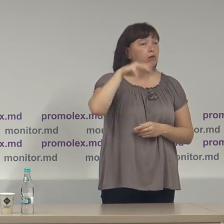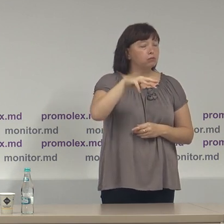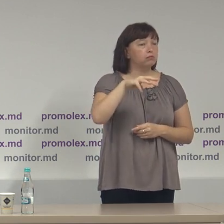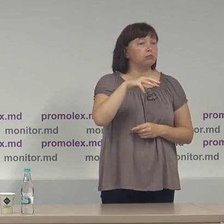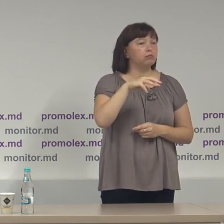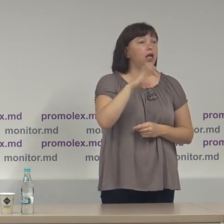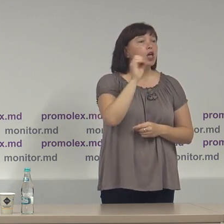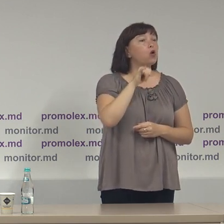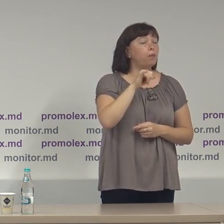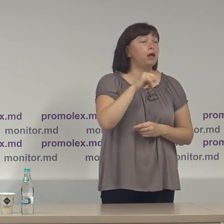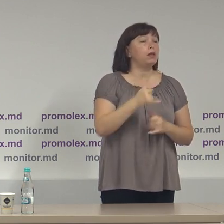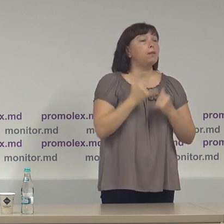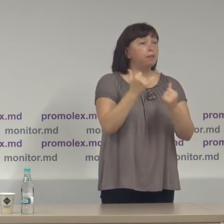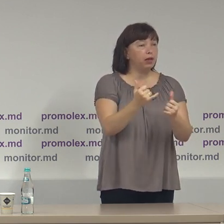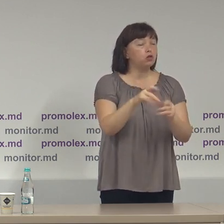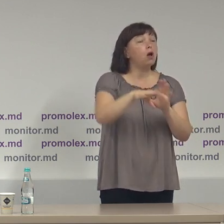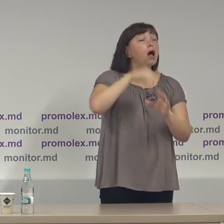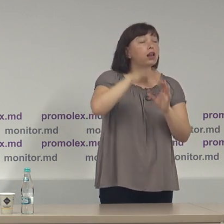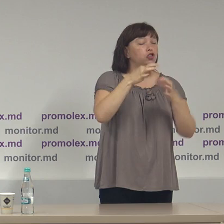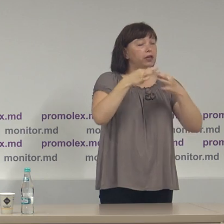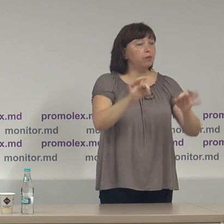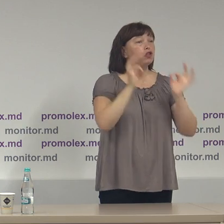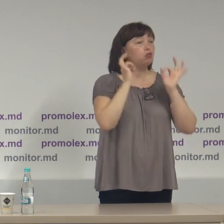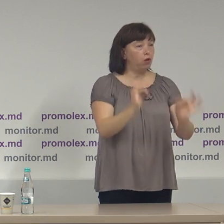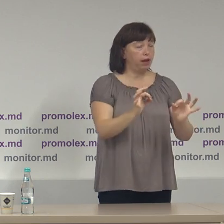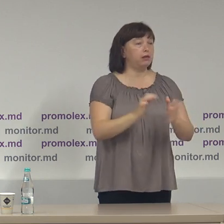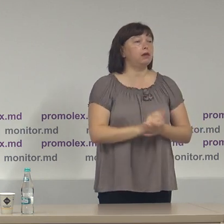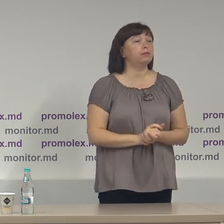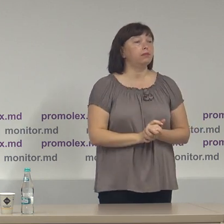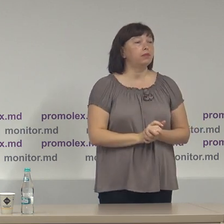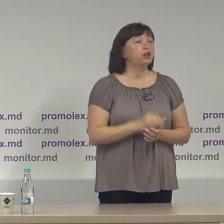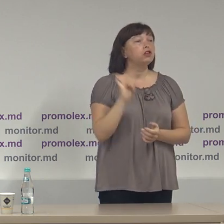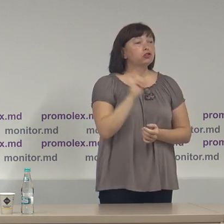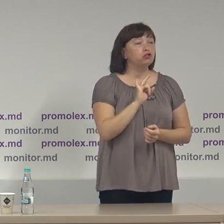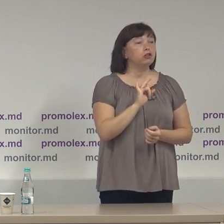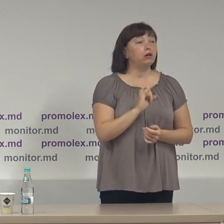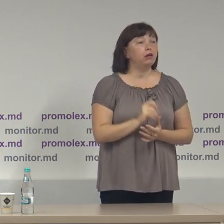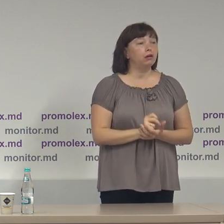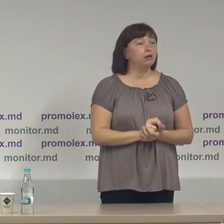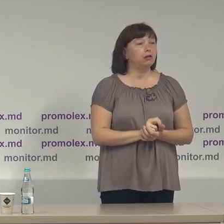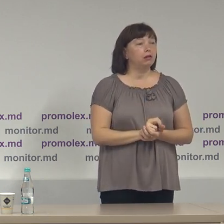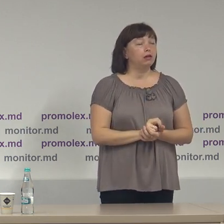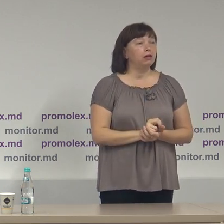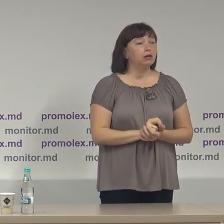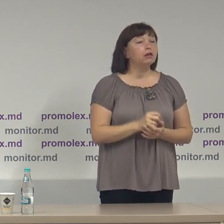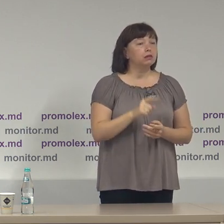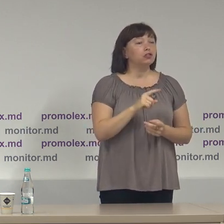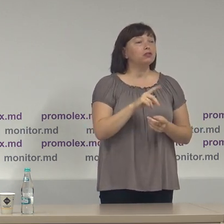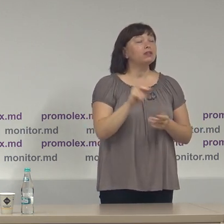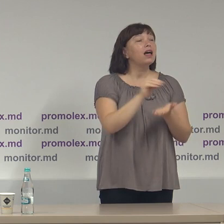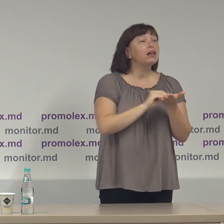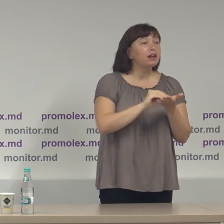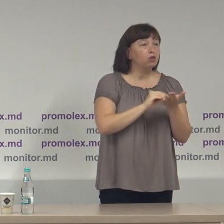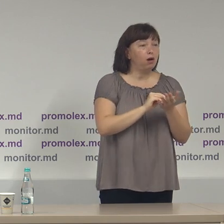Platformă Europeană pentru Alegeri Libere și Corecte, EPDE. Și în reluare,